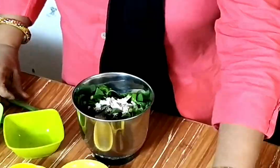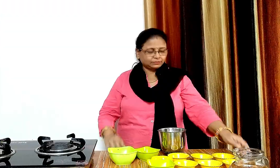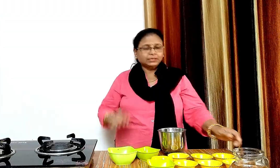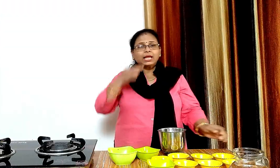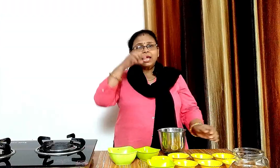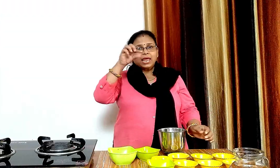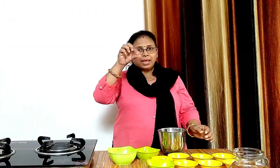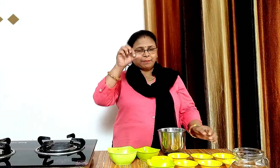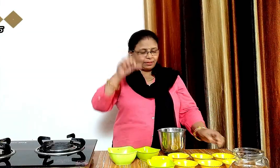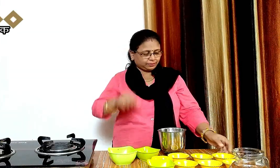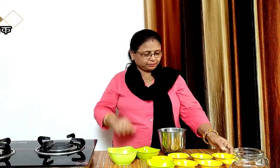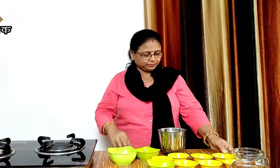स्वादनुसार नमक